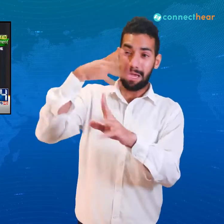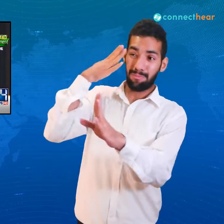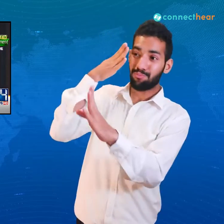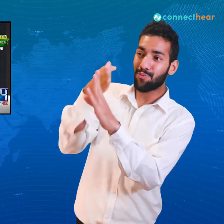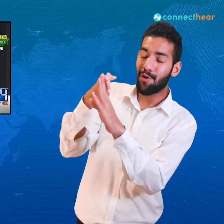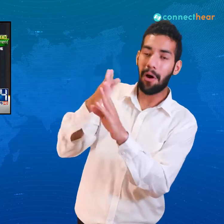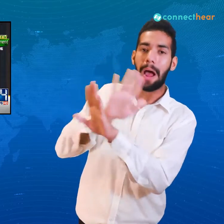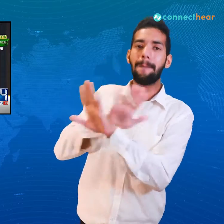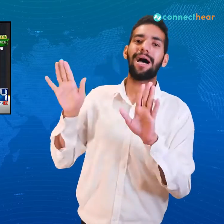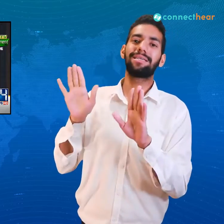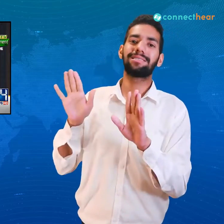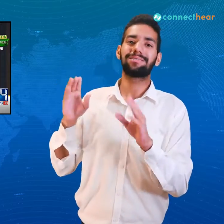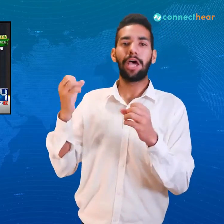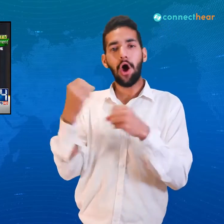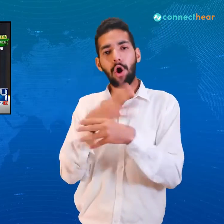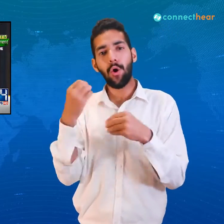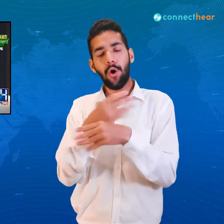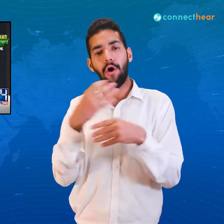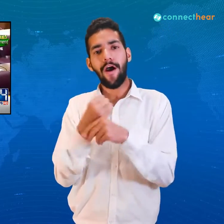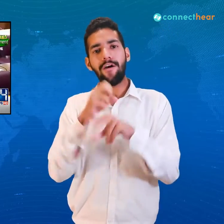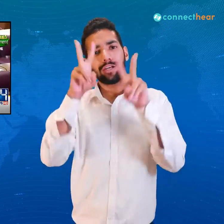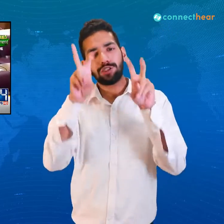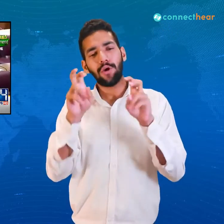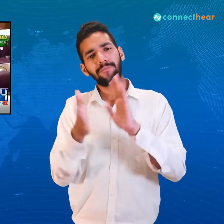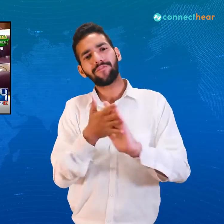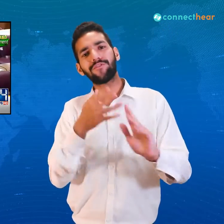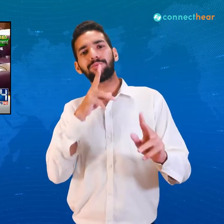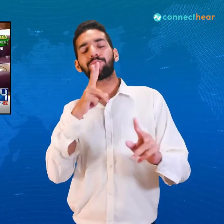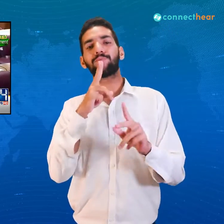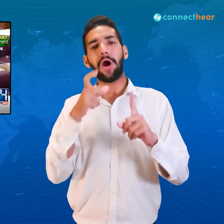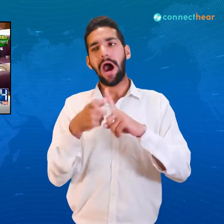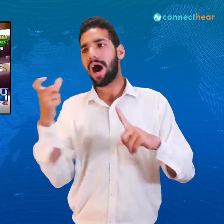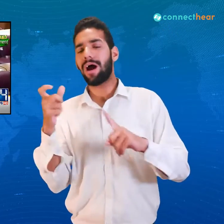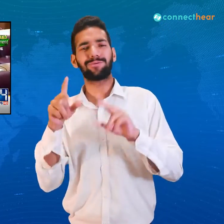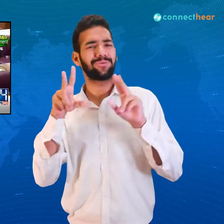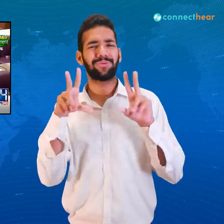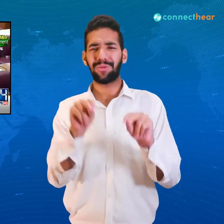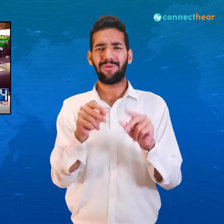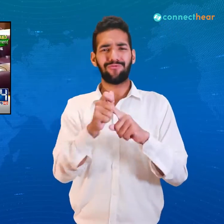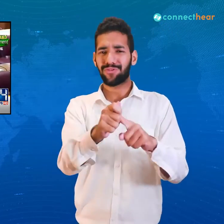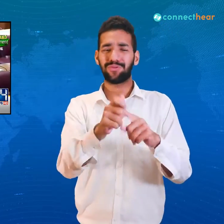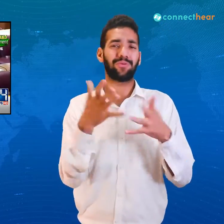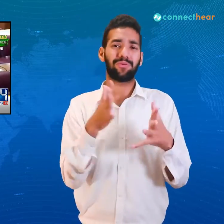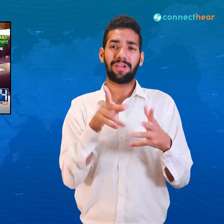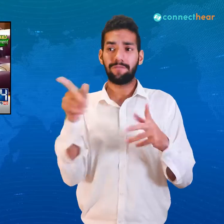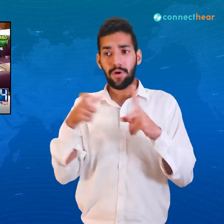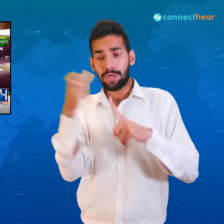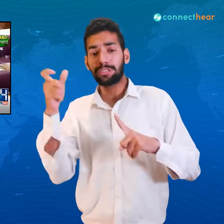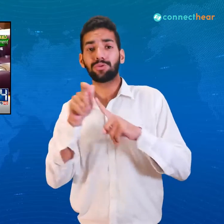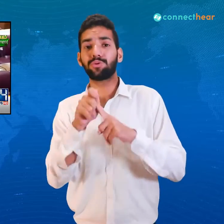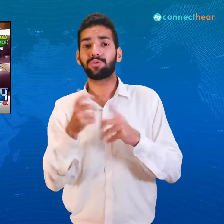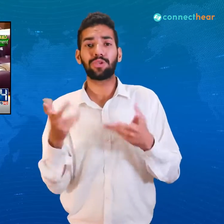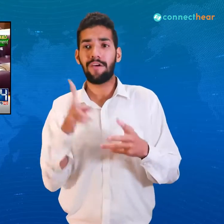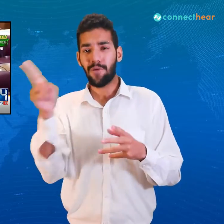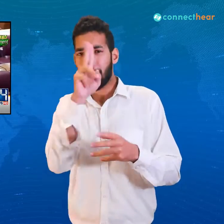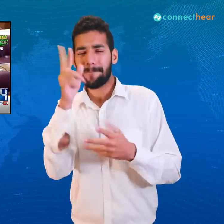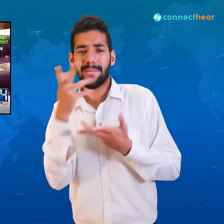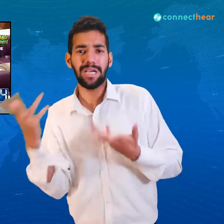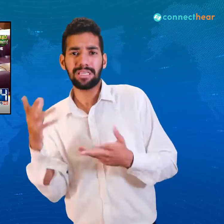عمران خان کا گناہ یہ ہے کہ اس نے وزیراعظم پاکستان ہوتے ہوئے ختم نبوت کی بات کی اسلام اکمہ کی بات